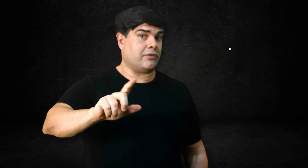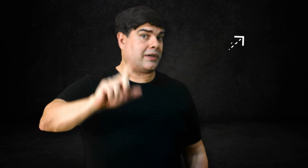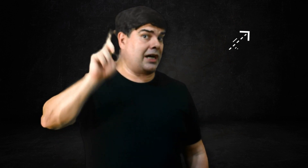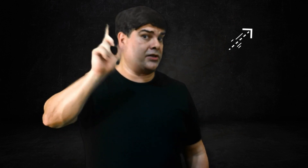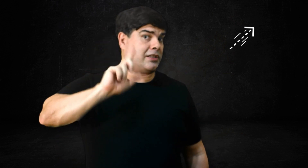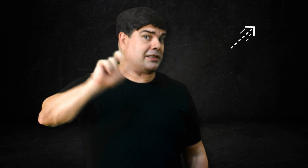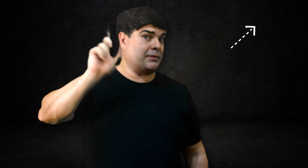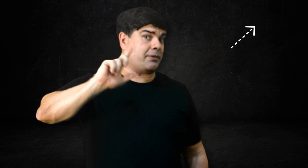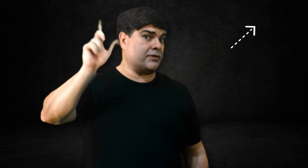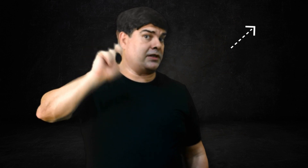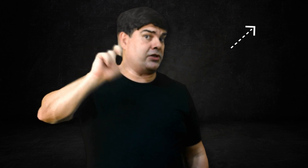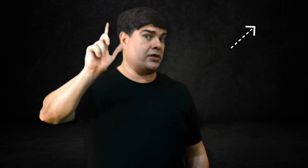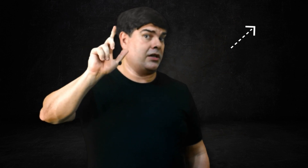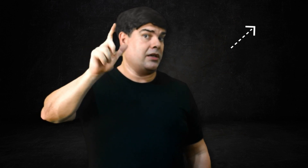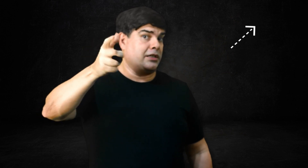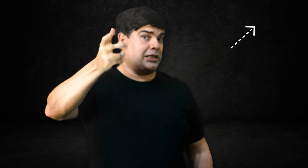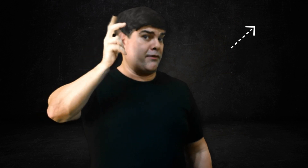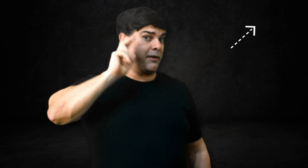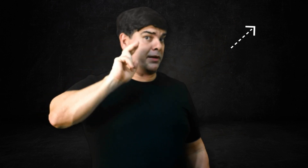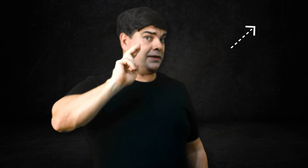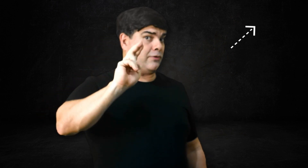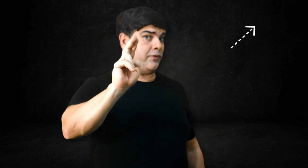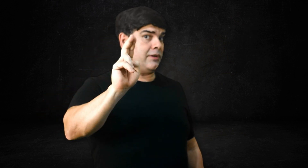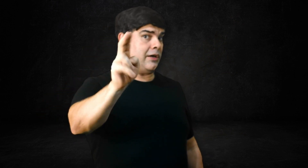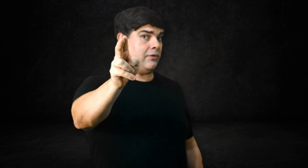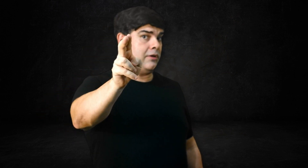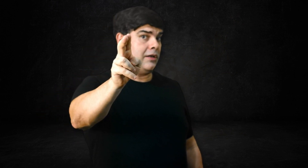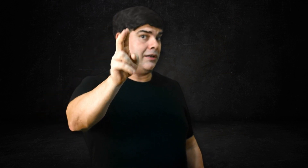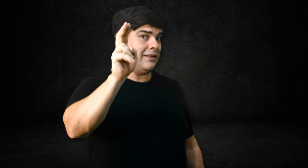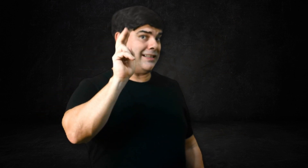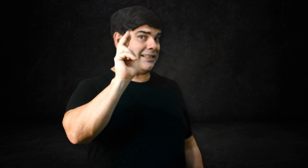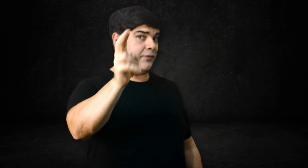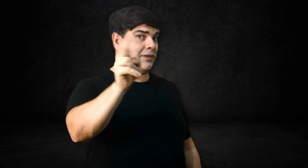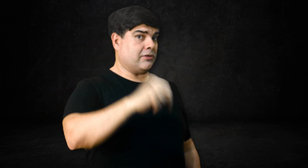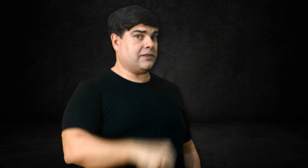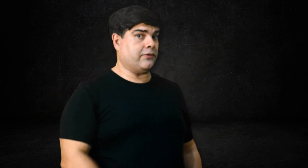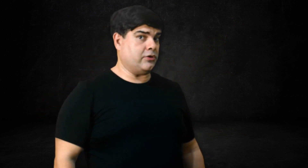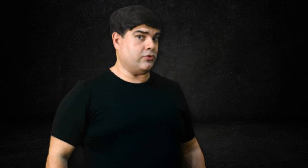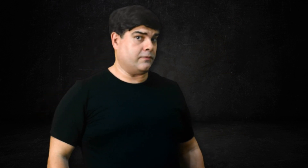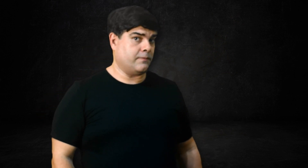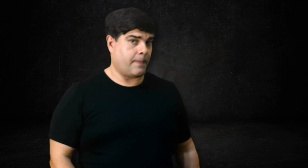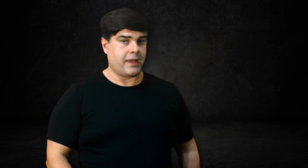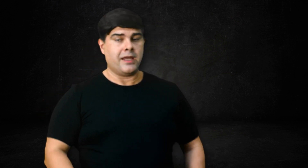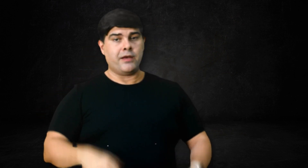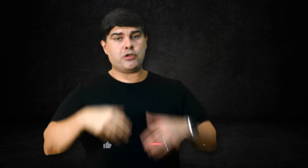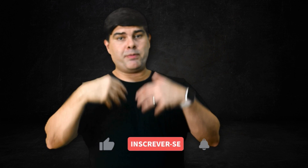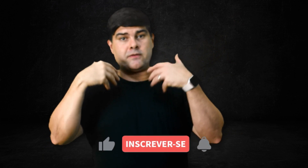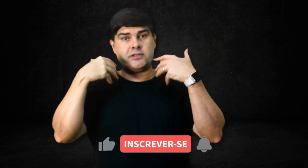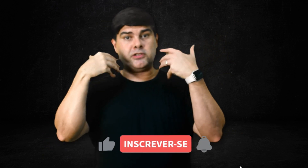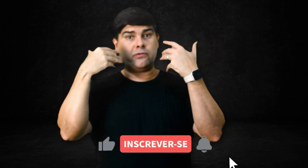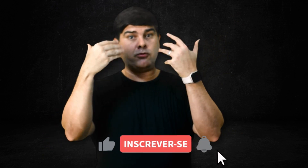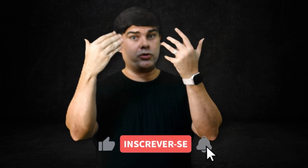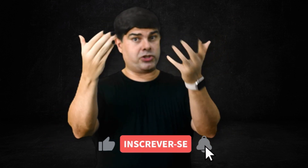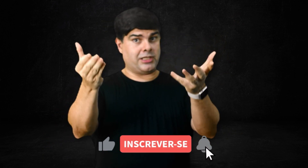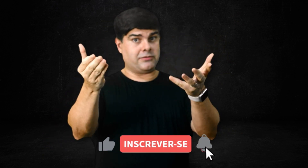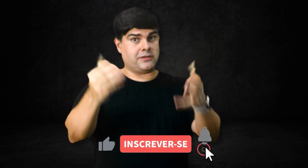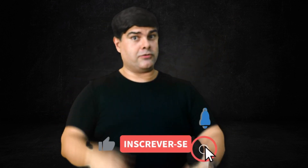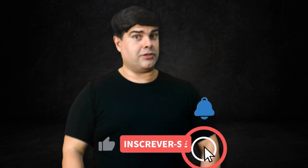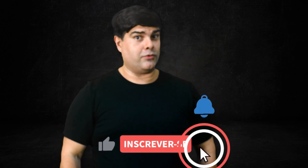no card aqui acima para vocês. E também vai aparecer no final, na tela final desse vídeo. Eu espero que vocês tenham gostado desse conteúdo.